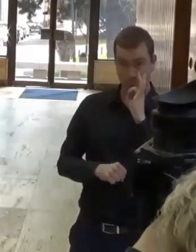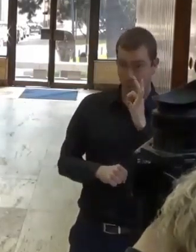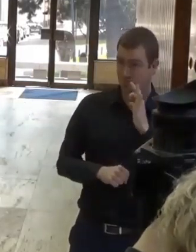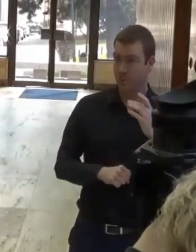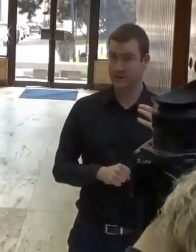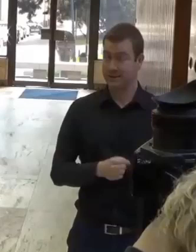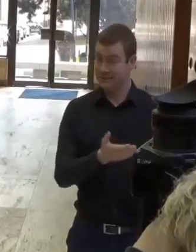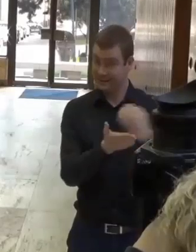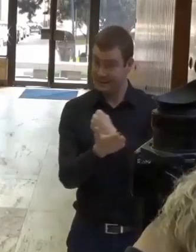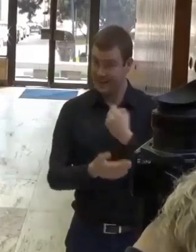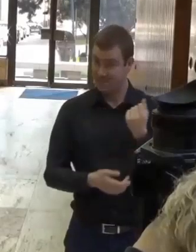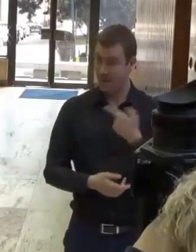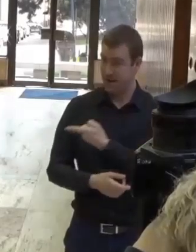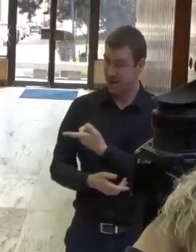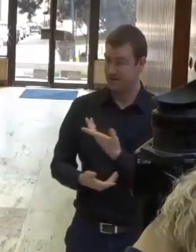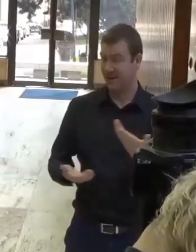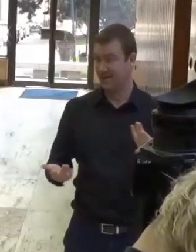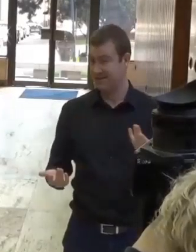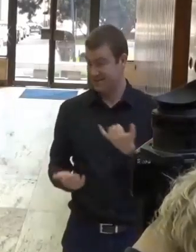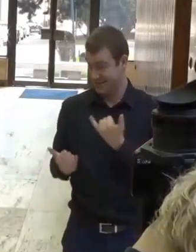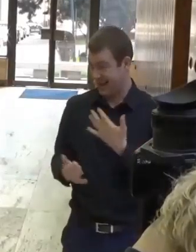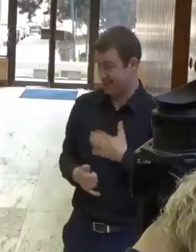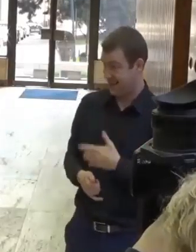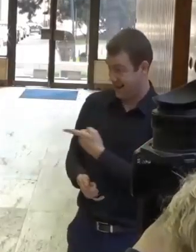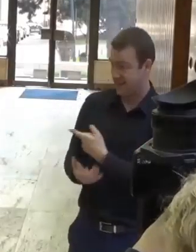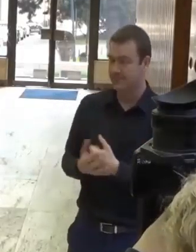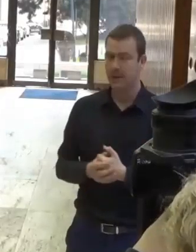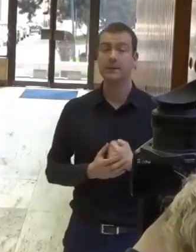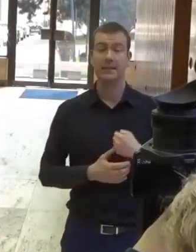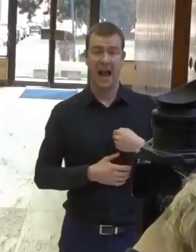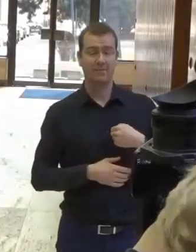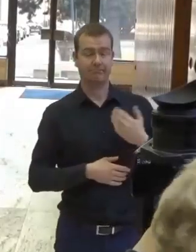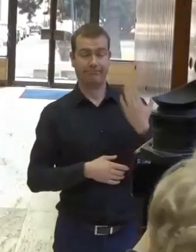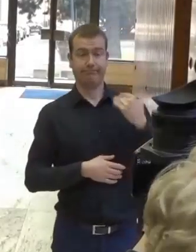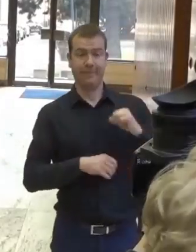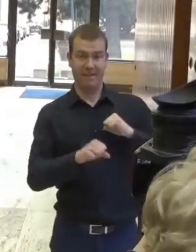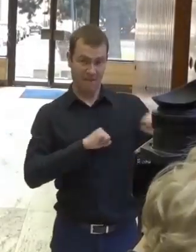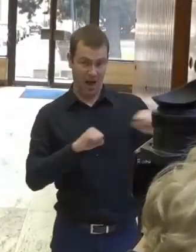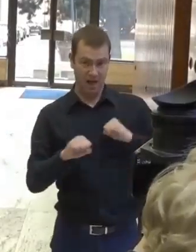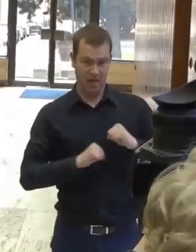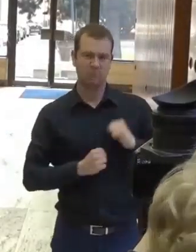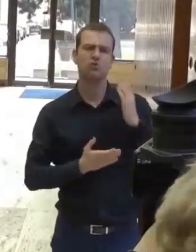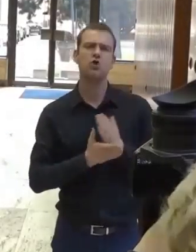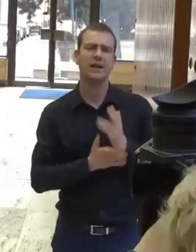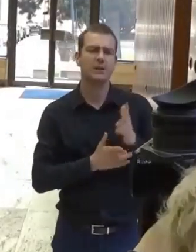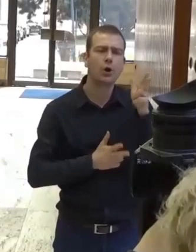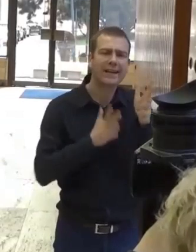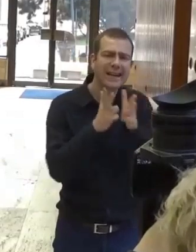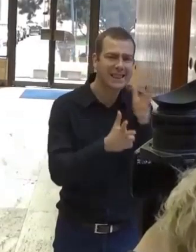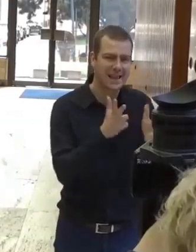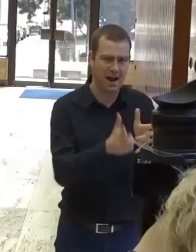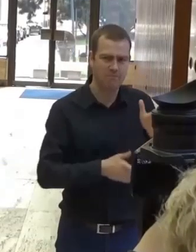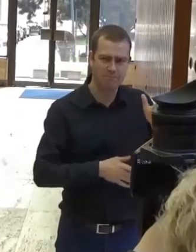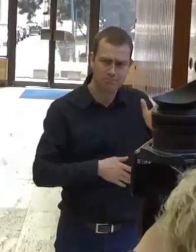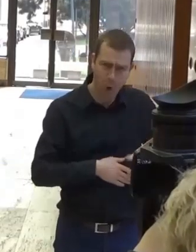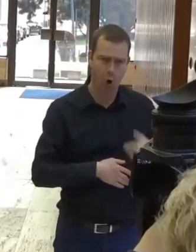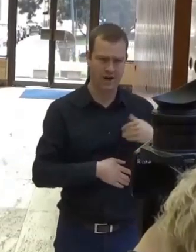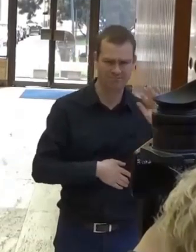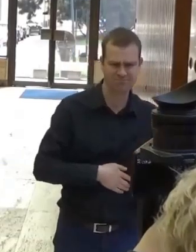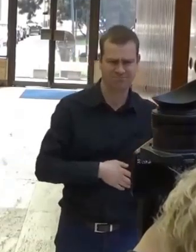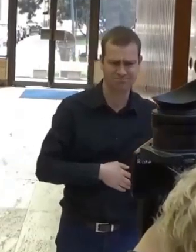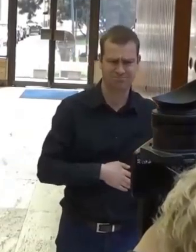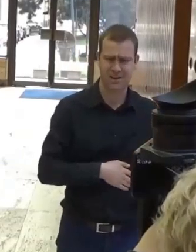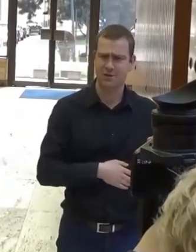Minulú vládu je pravda, že som kritizovala za to, že čerpanie eurofondov je veľmi pomalé,